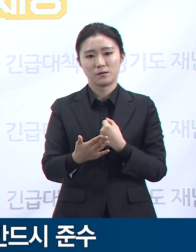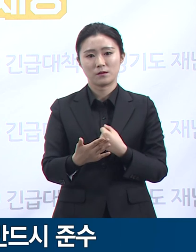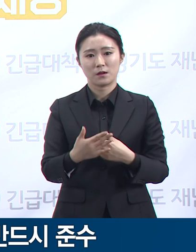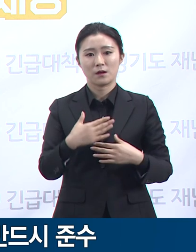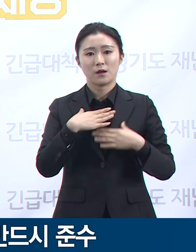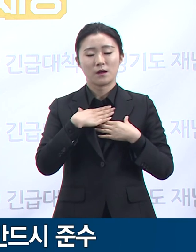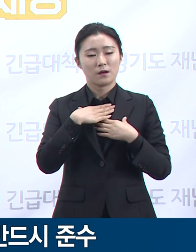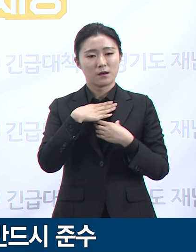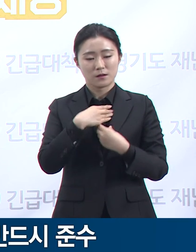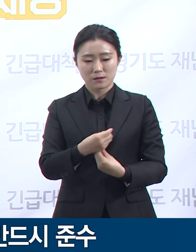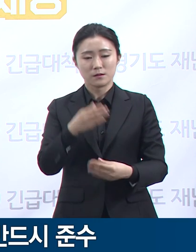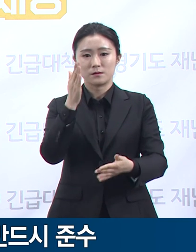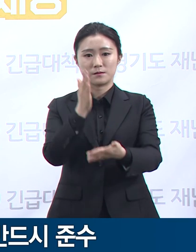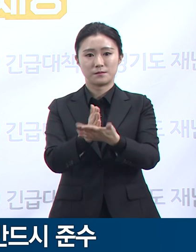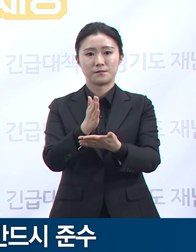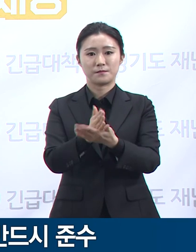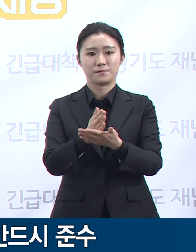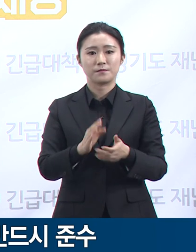놓으셔서는 안 됩니다.